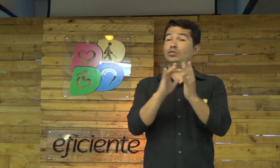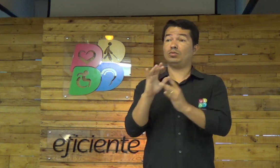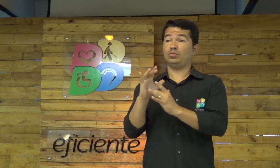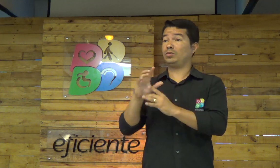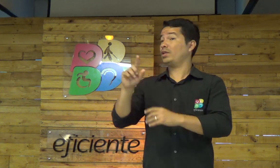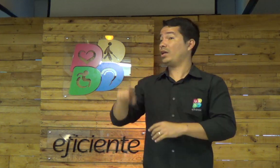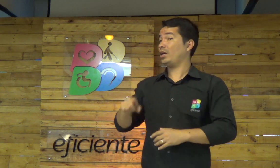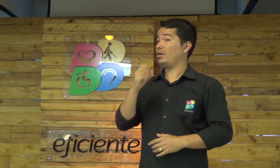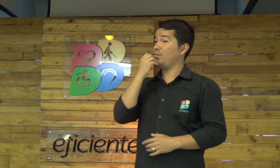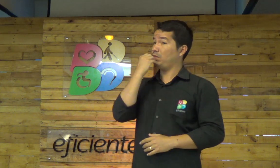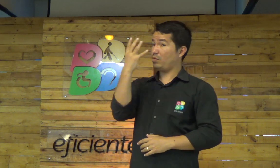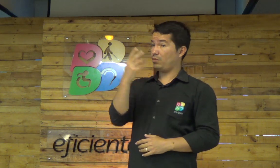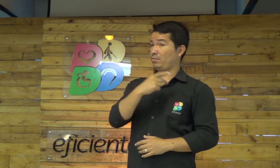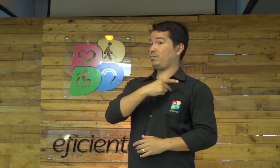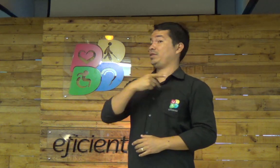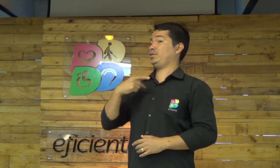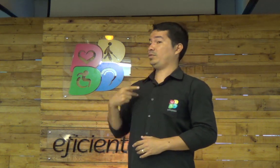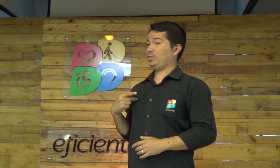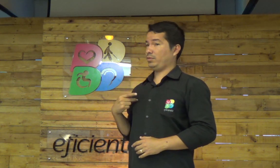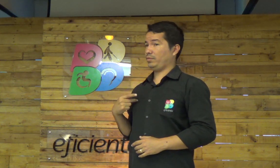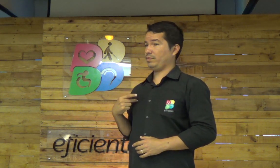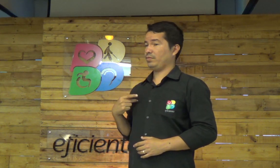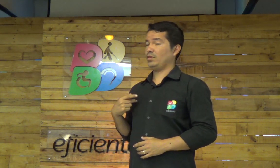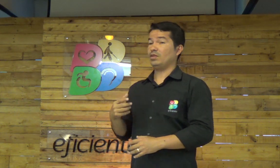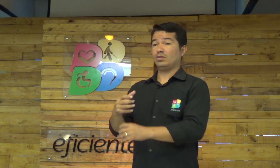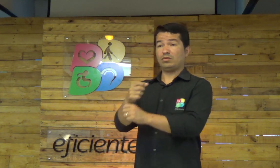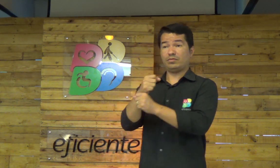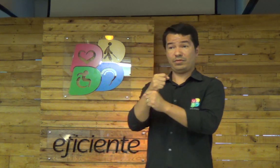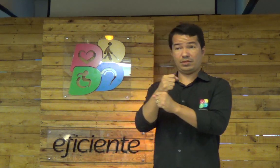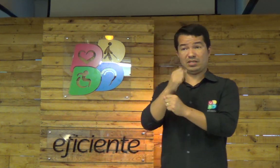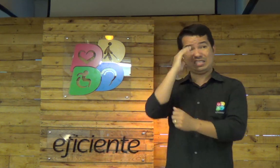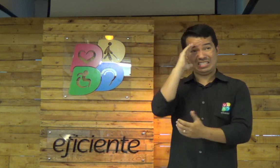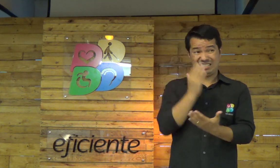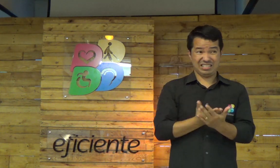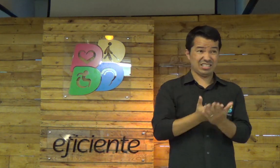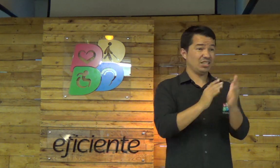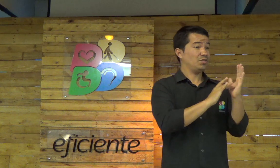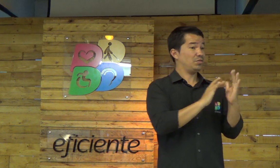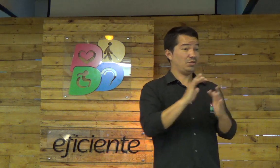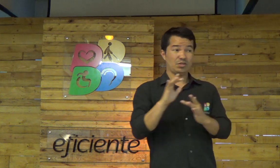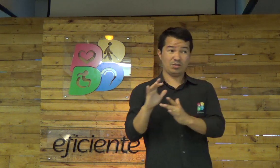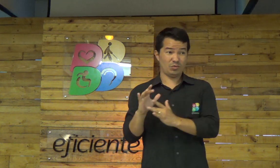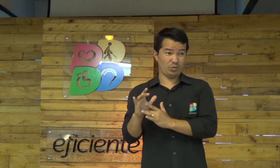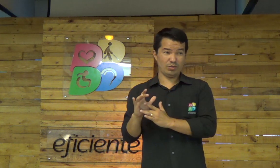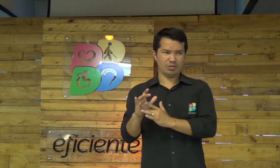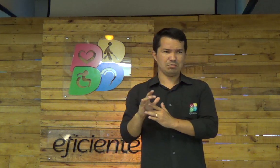confiar, que Jesus é um bom pastor, confiar, e crer que Jesus,